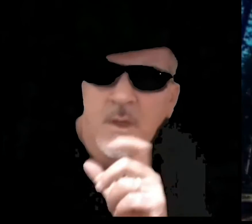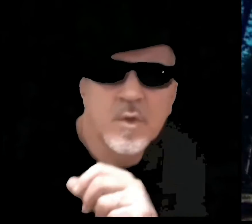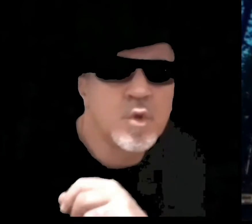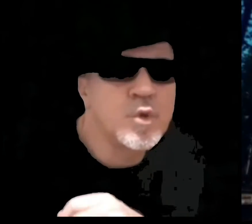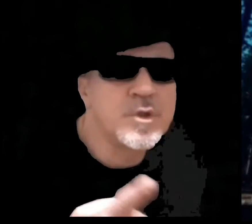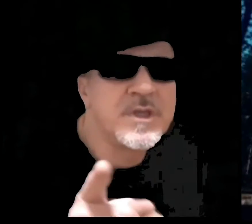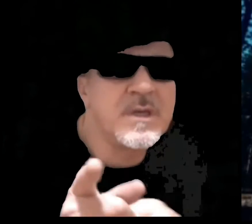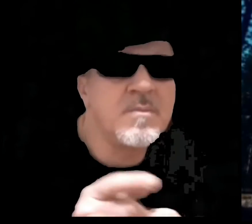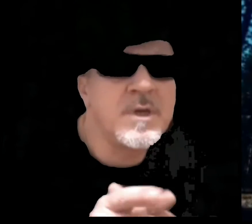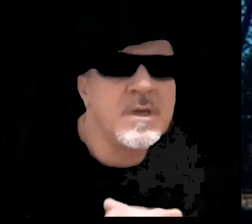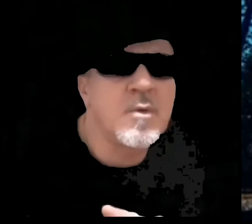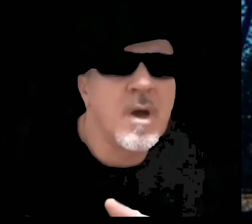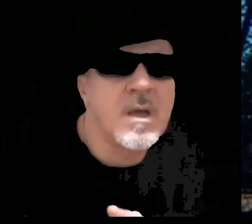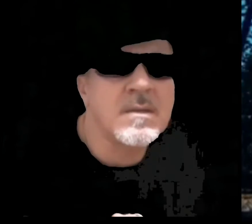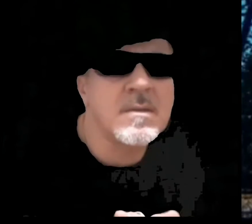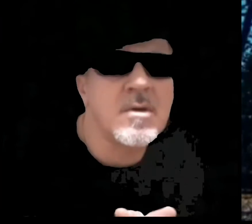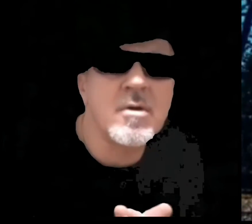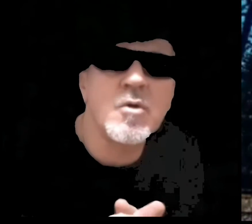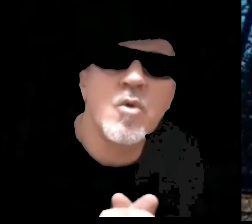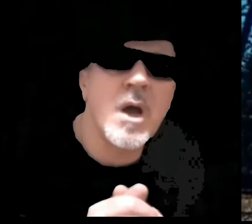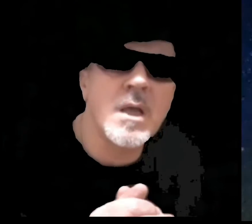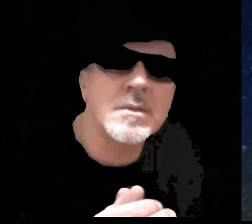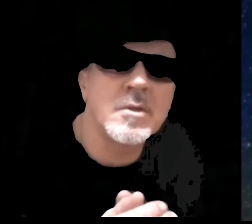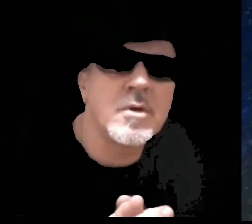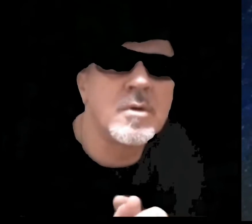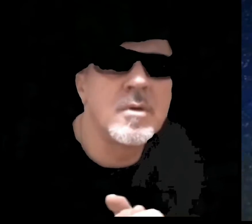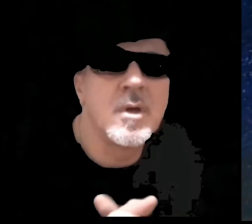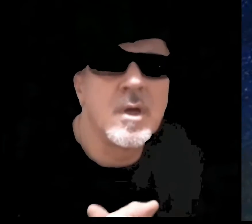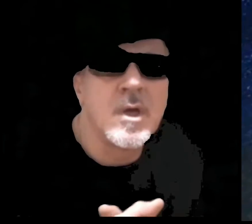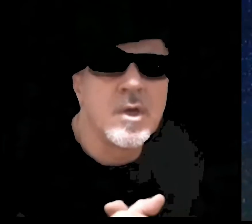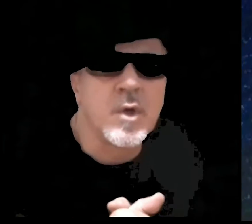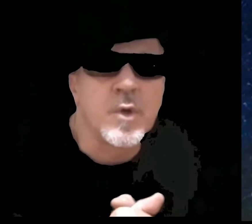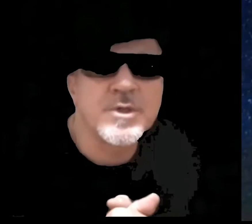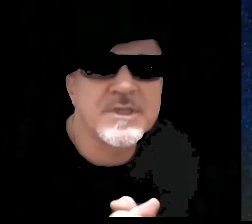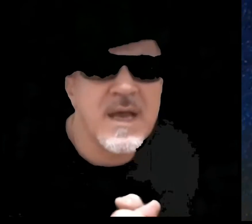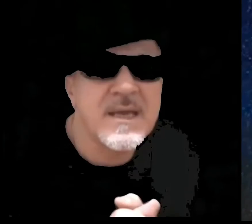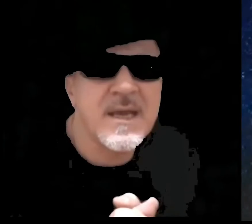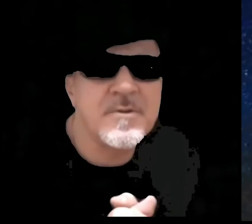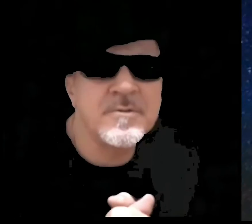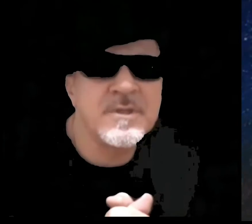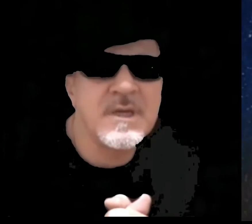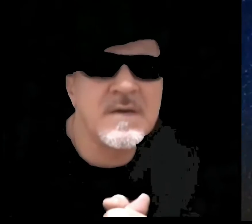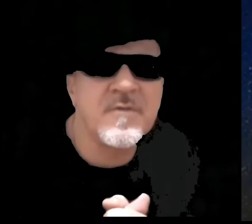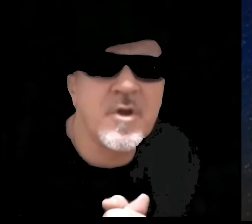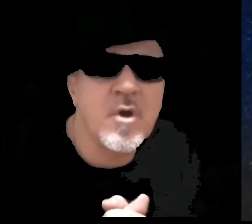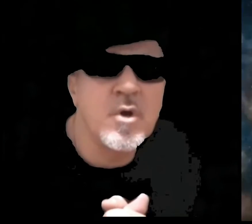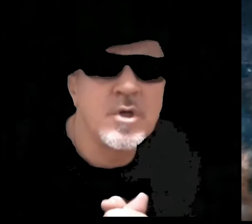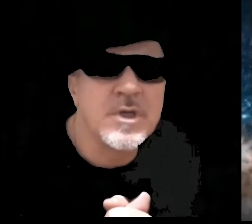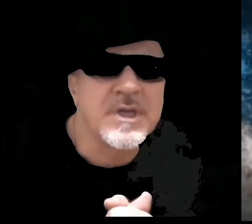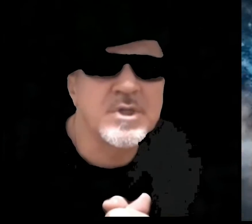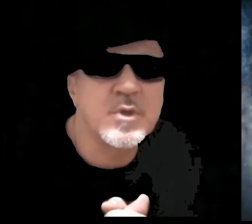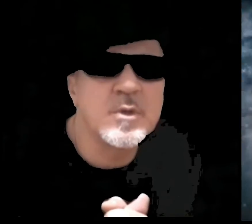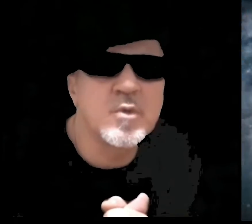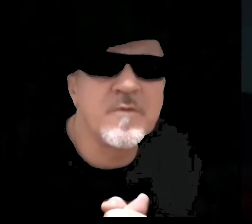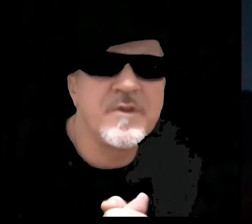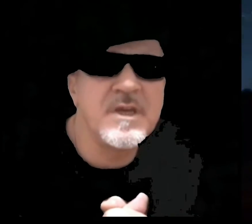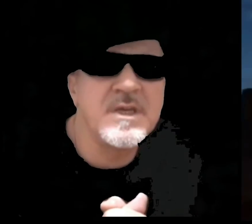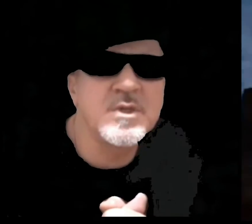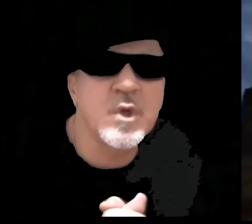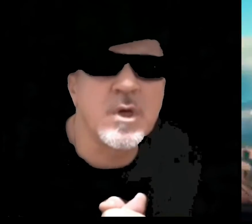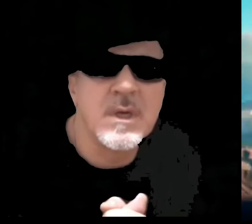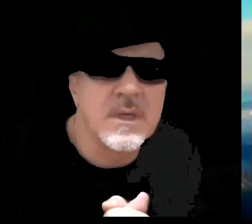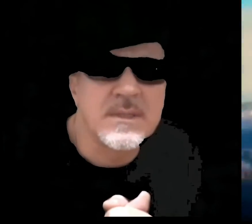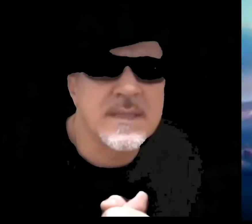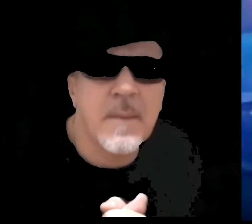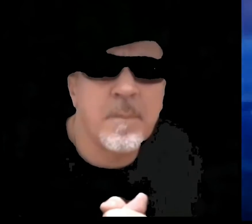Tu dimmi quando, quando, lo sai che non ti avrò, ed io